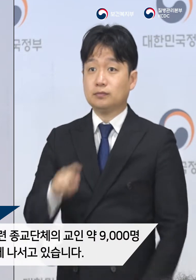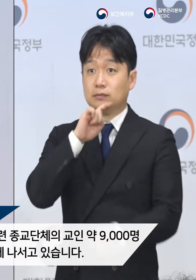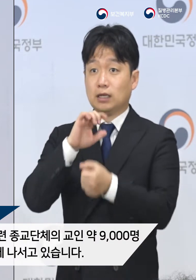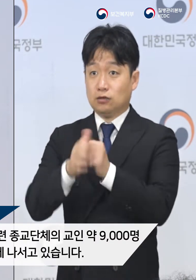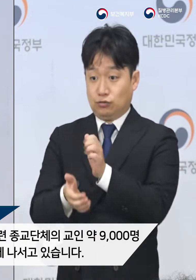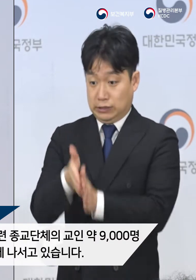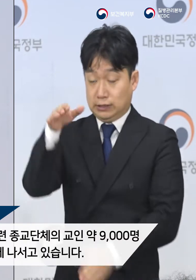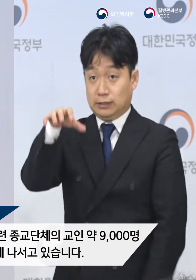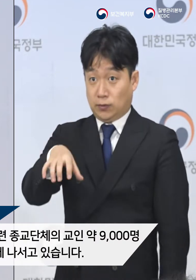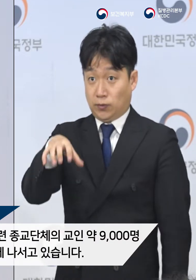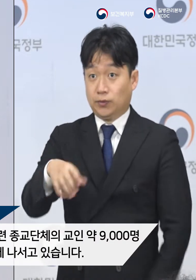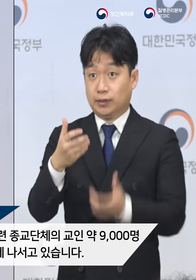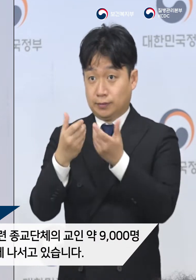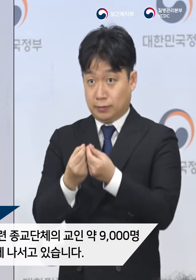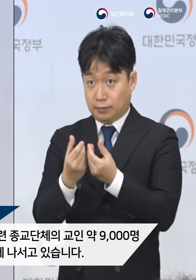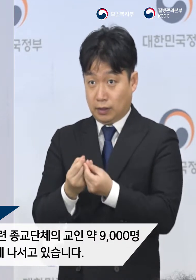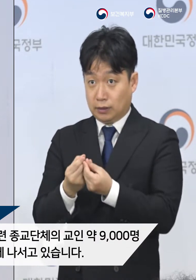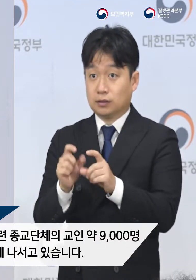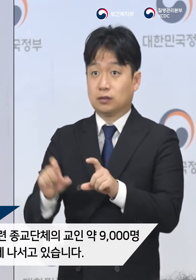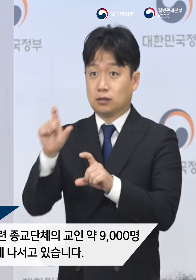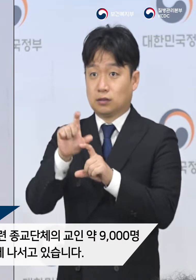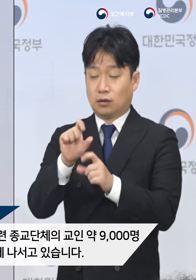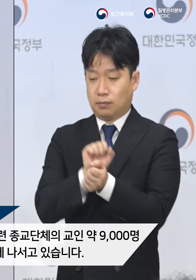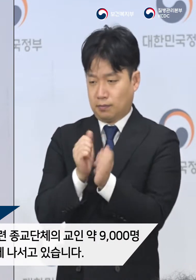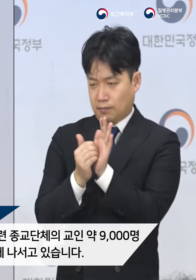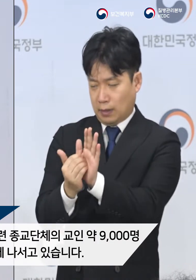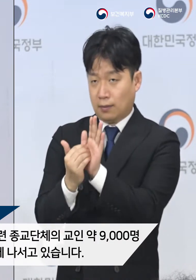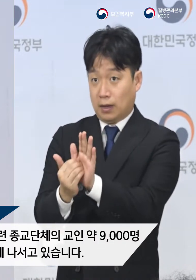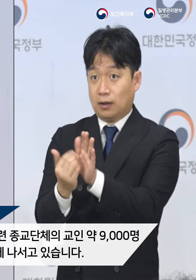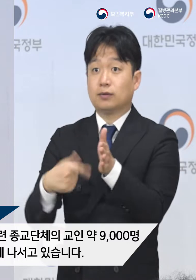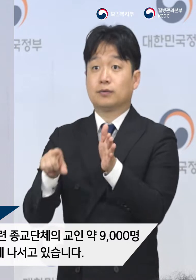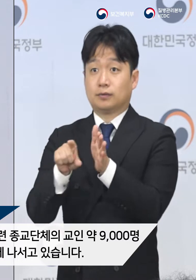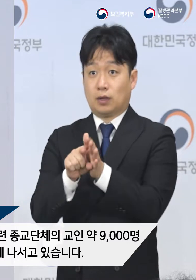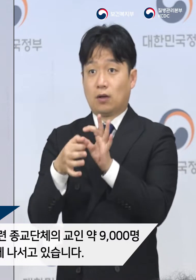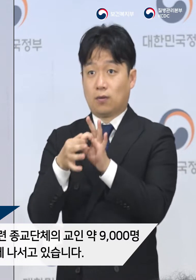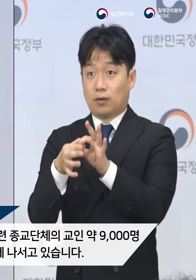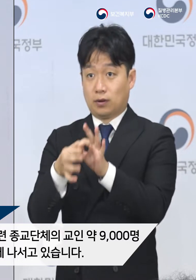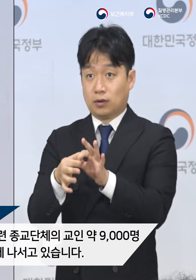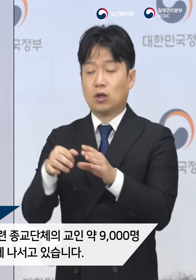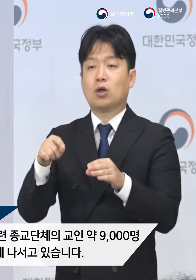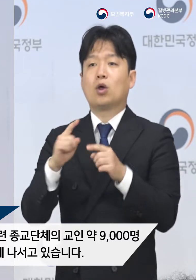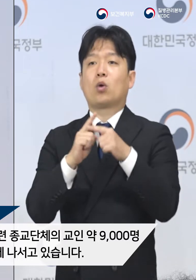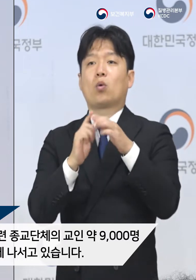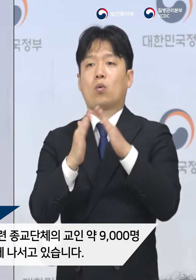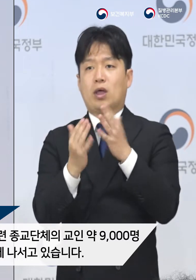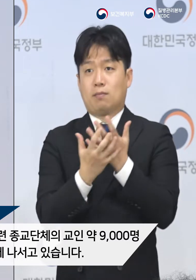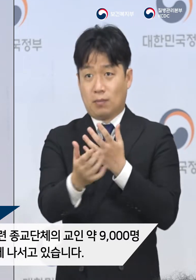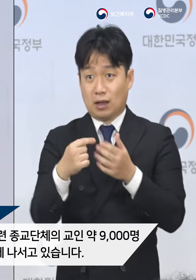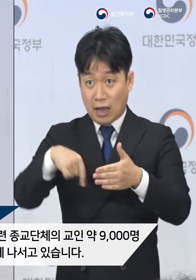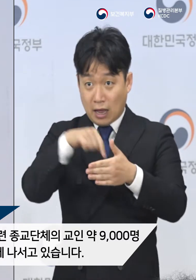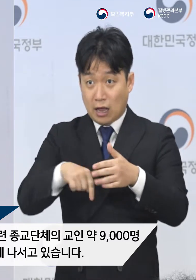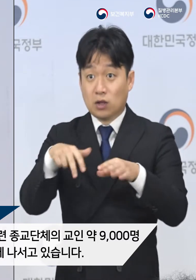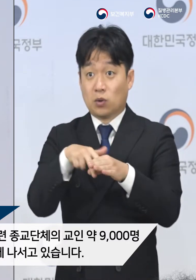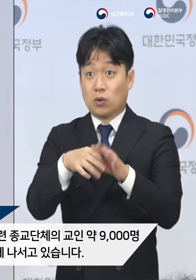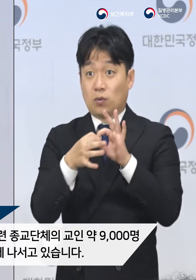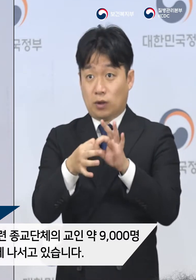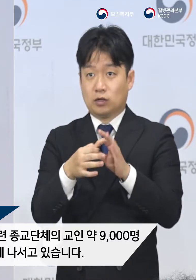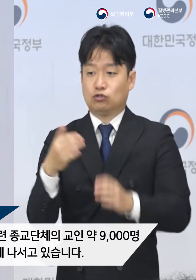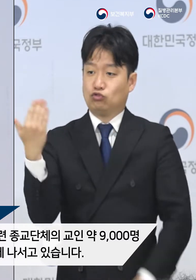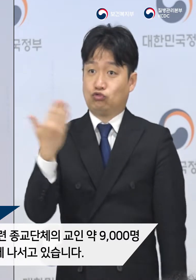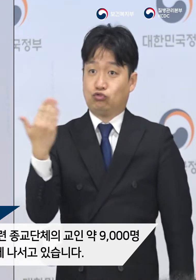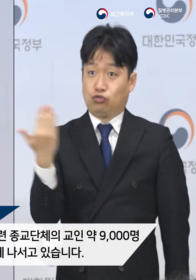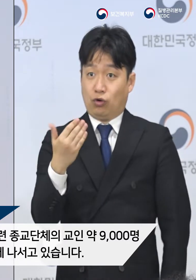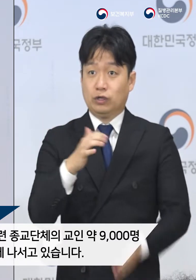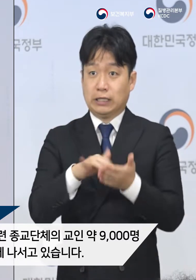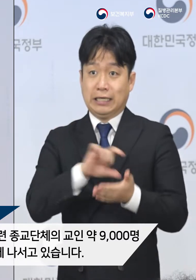대구 지역의 경우 우선 추가적인 전념 방지를 위해 관련 종교단체의 교인 약 9,000명 전원에